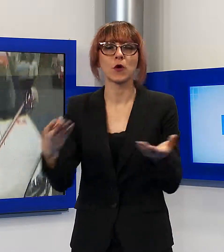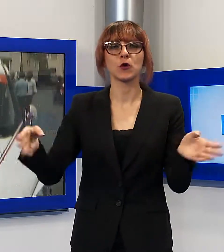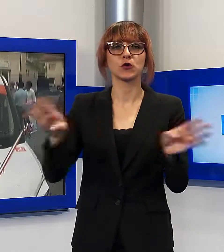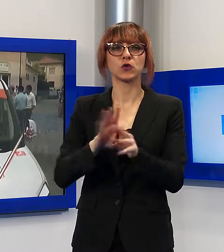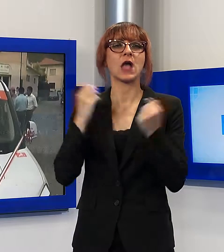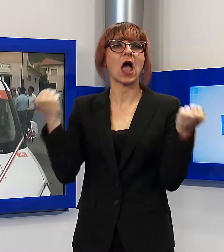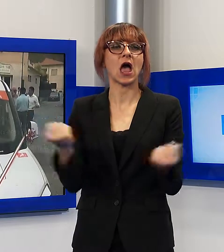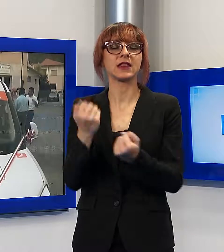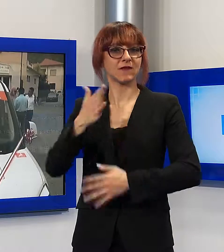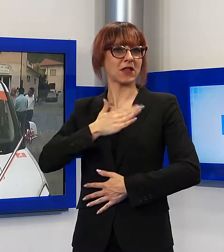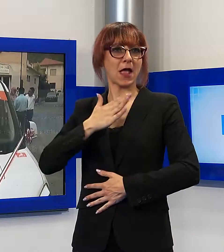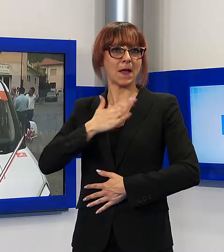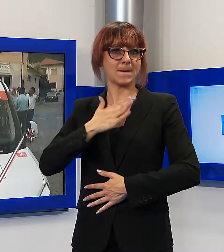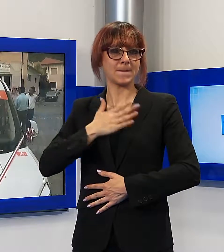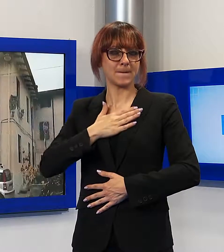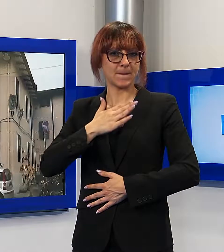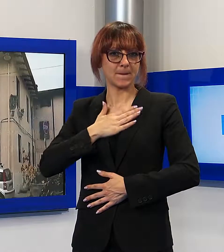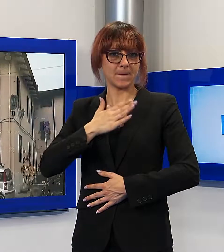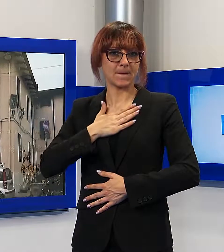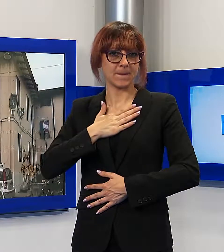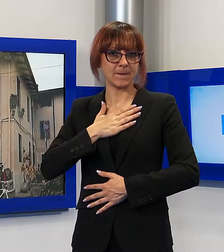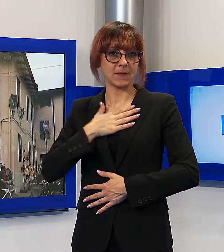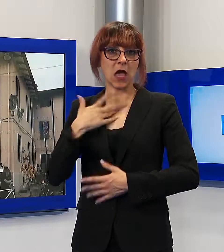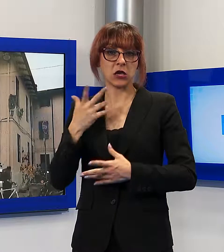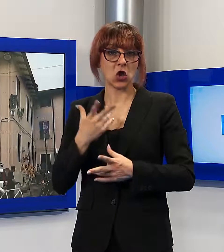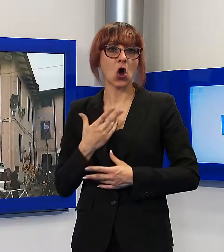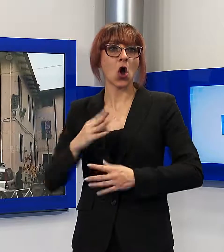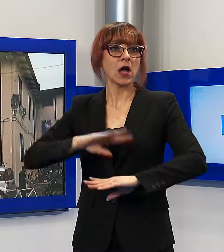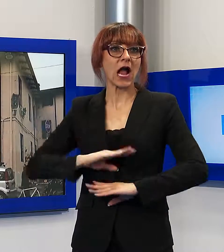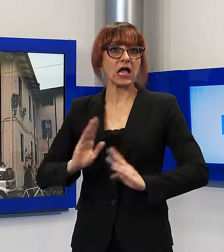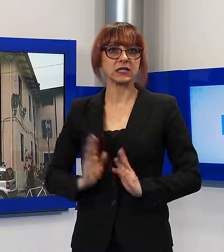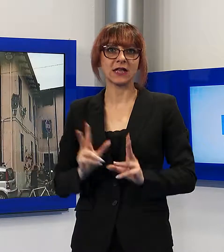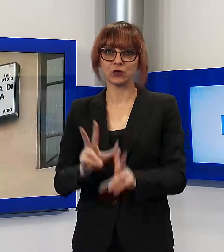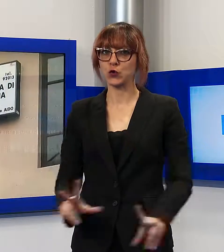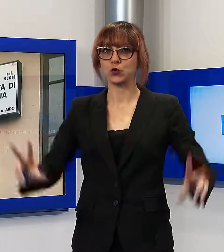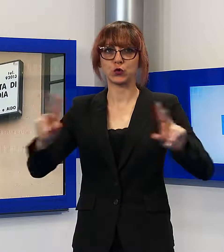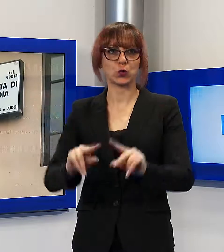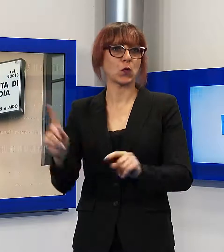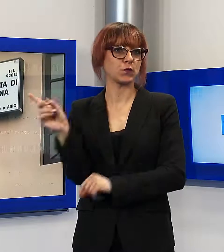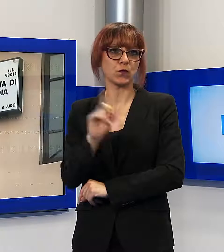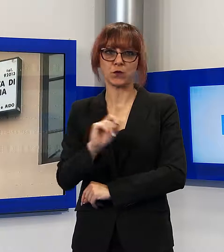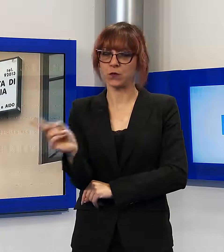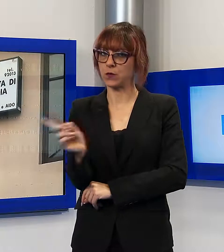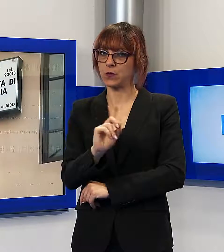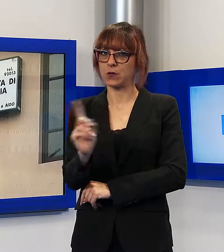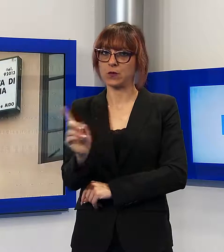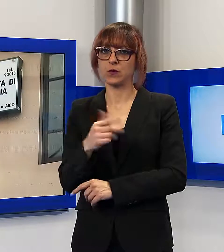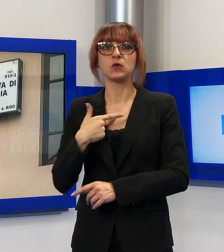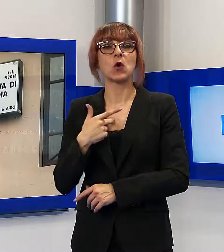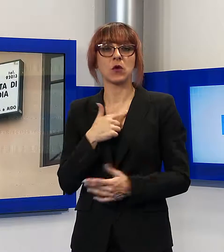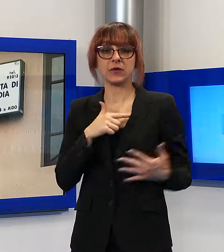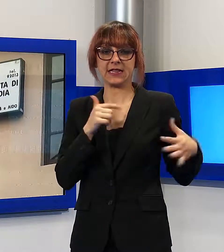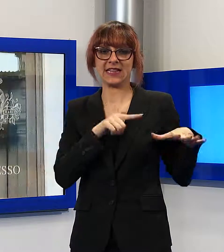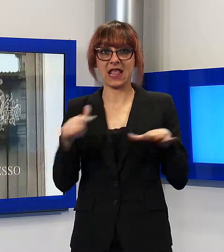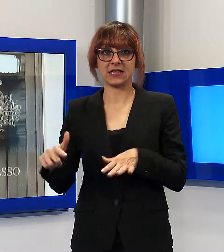mandato nel magistrato per me che non mi sono ripresentato perché abbiamo in una settimana realizzato sia